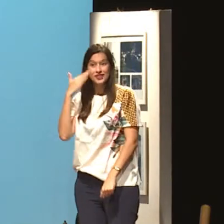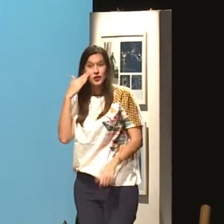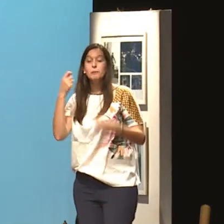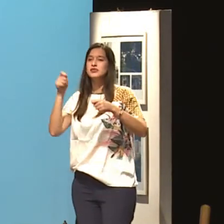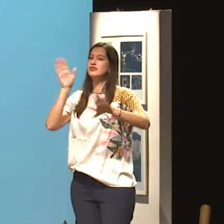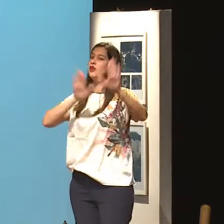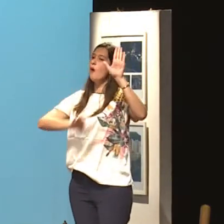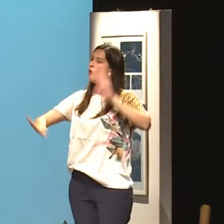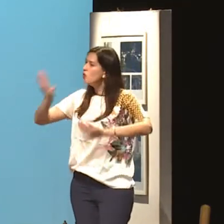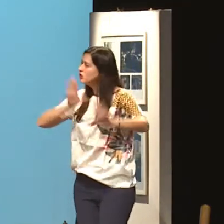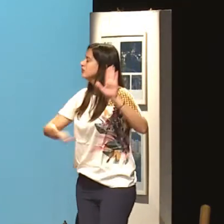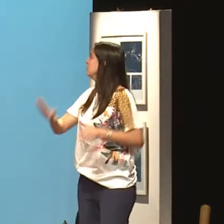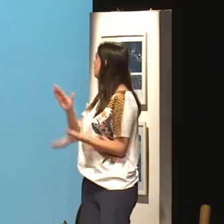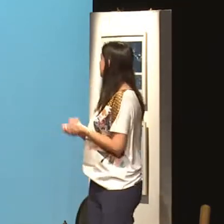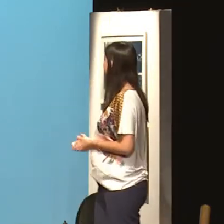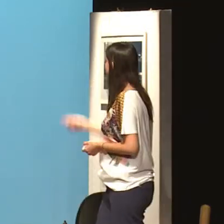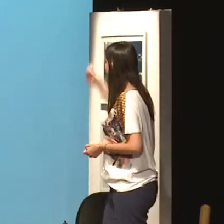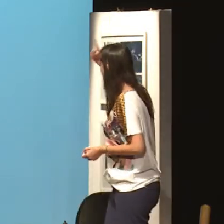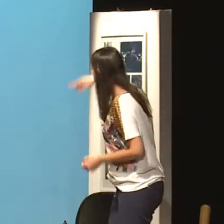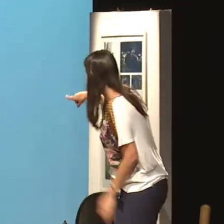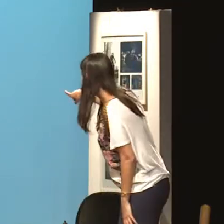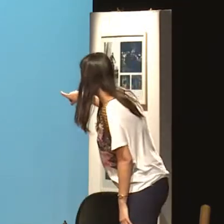acaba ficando mal acostumado. Nós precisamos ter cuidado nessas relações.